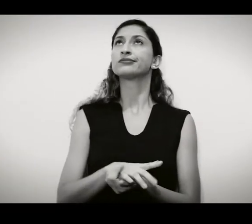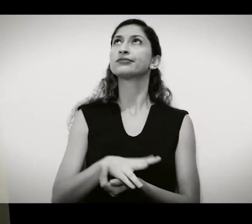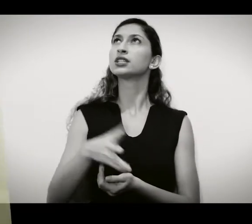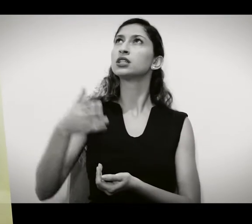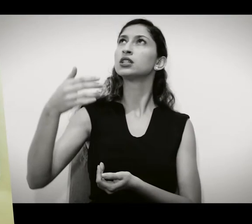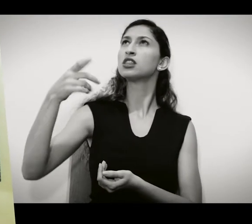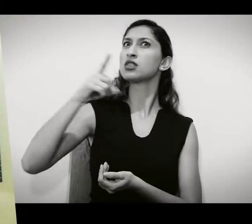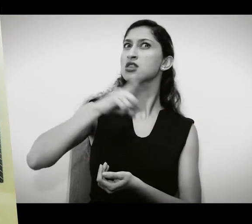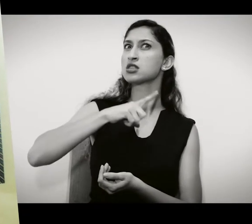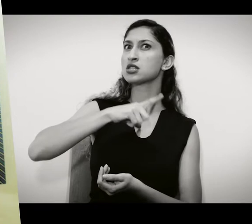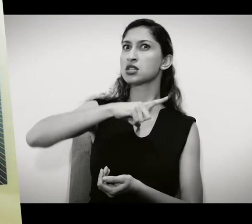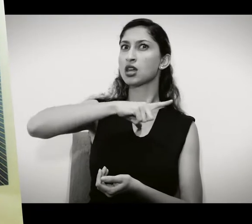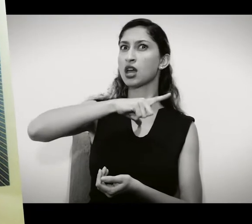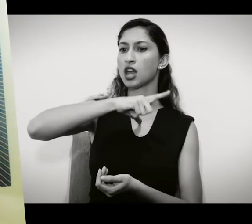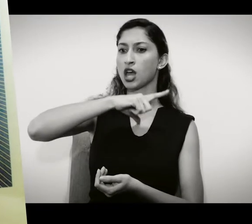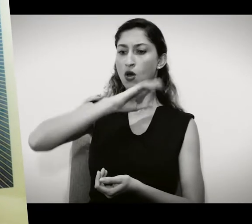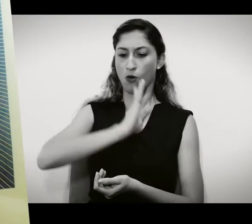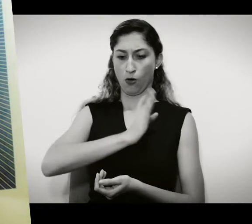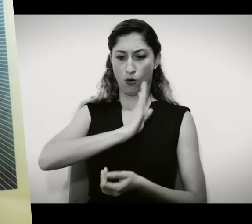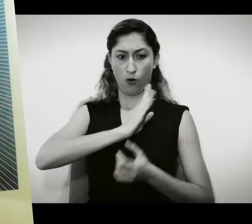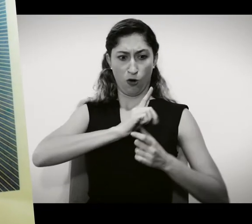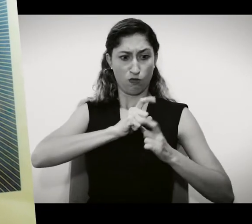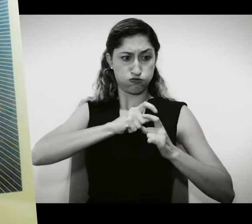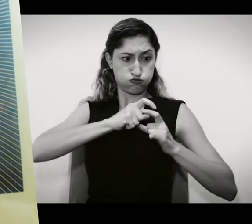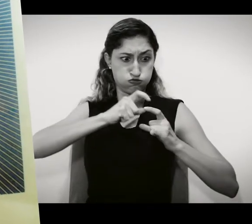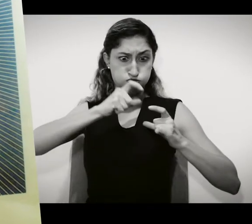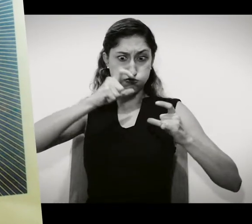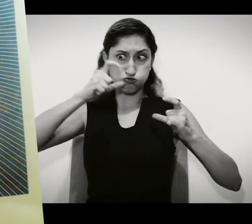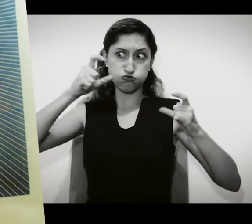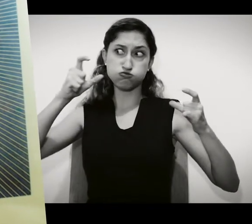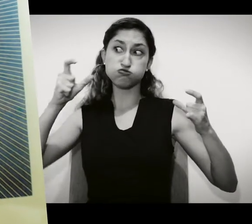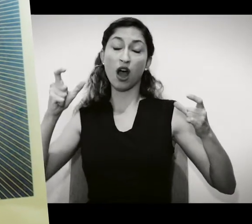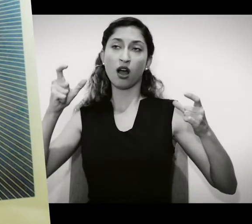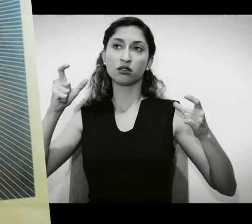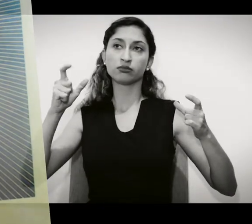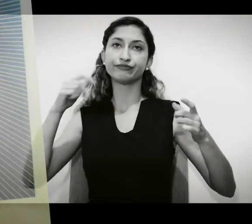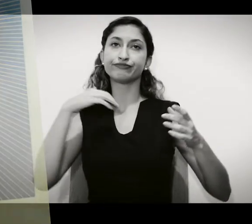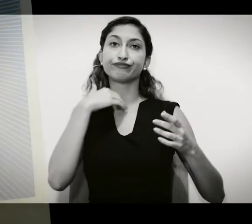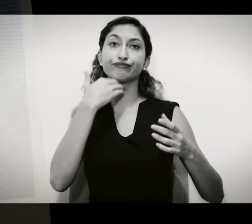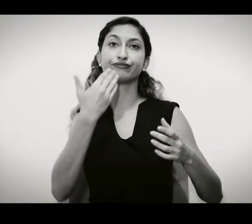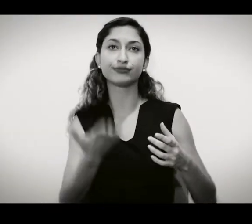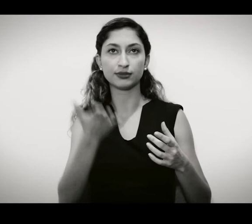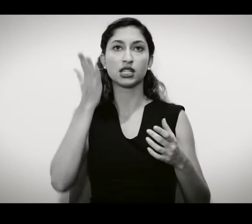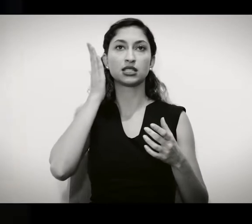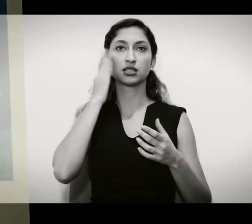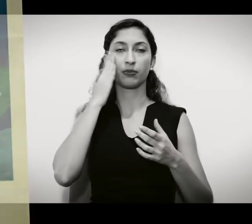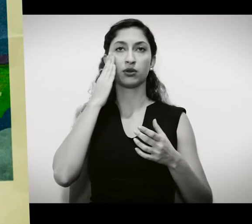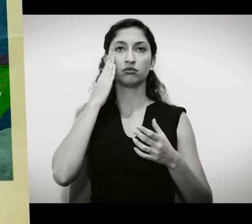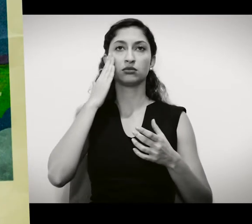Tinha um enorme coração, só que ninguém sabia disso. Um dia,